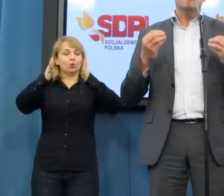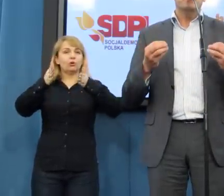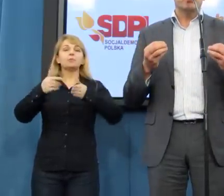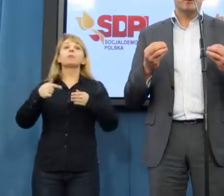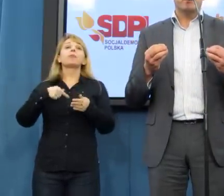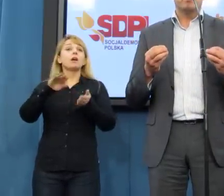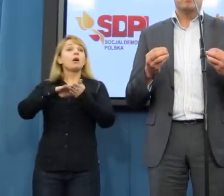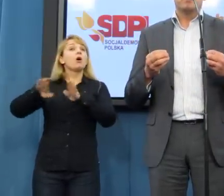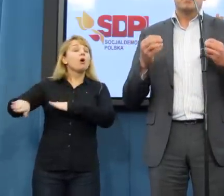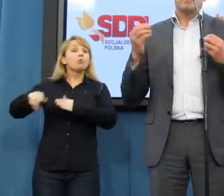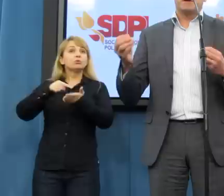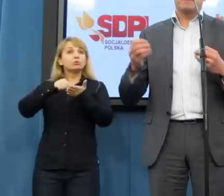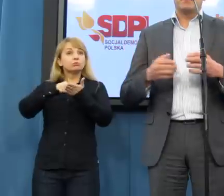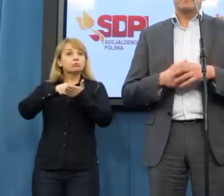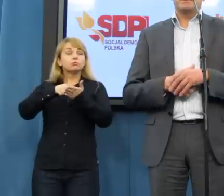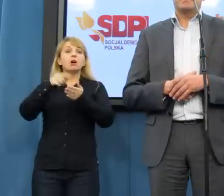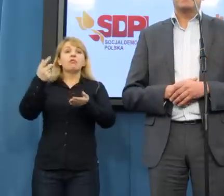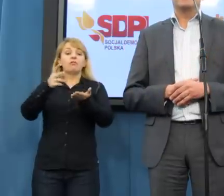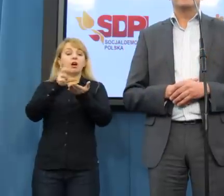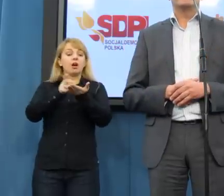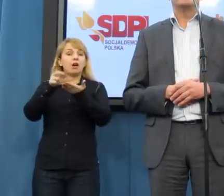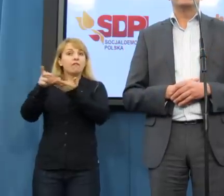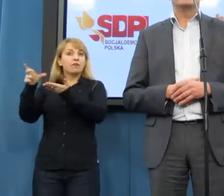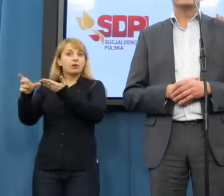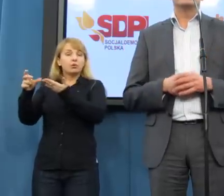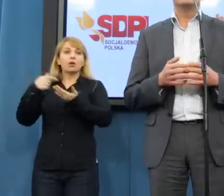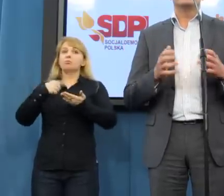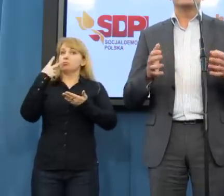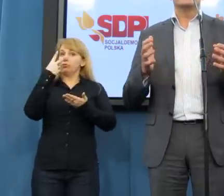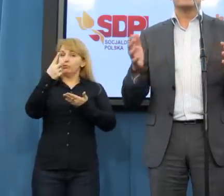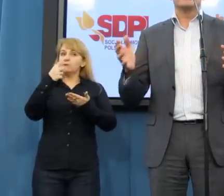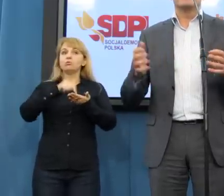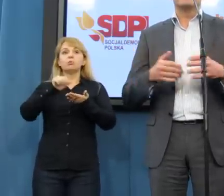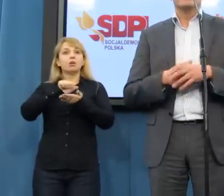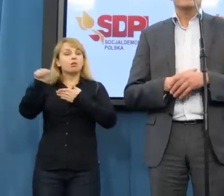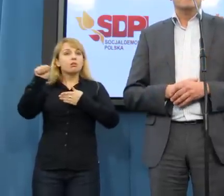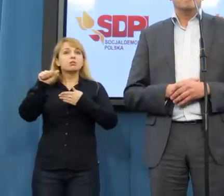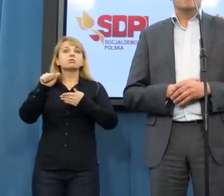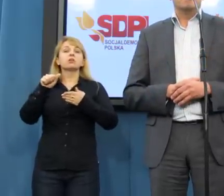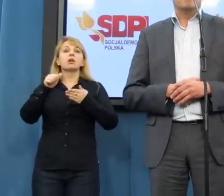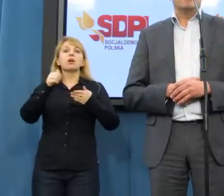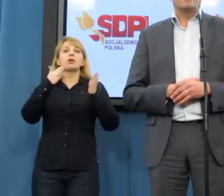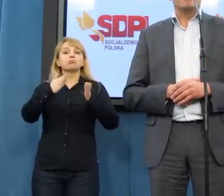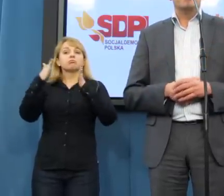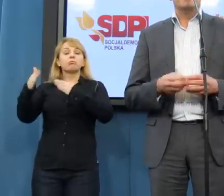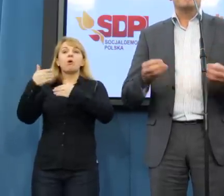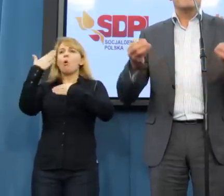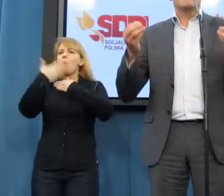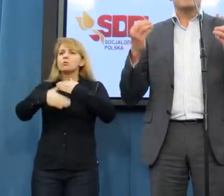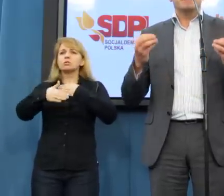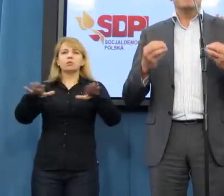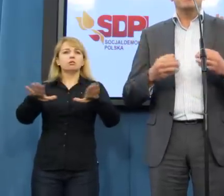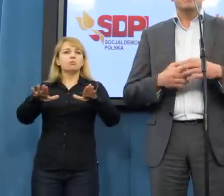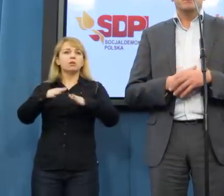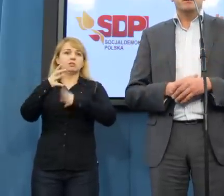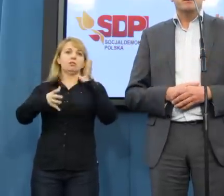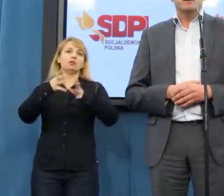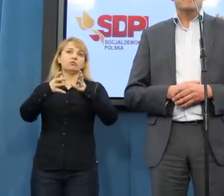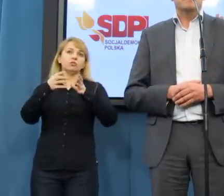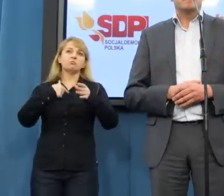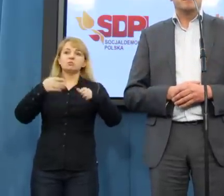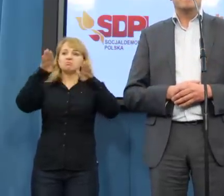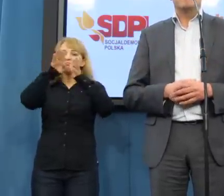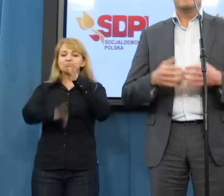Mimo tego w kategoriach klasyfikujących nas na ostatnich miejscach spadliśmy